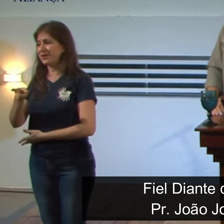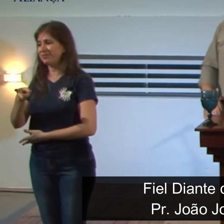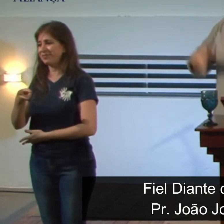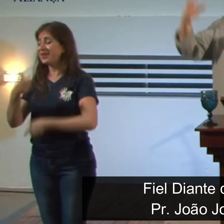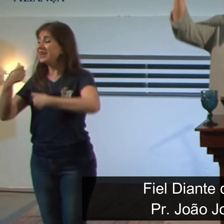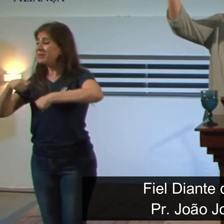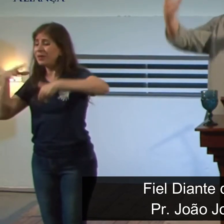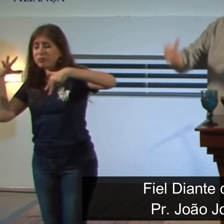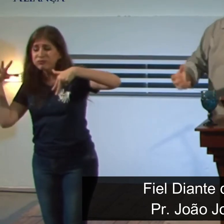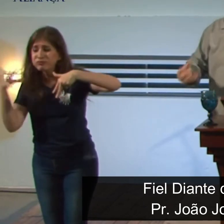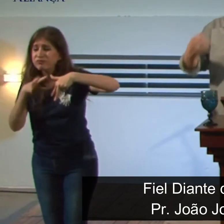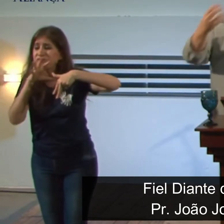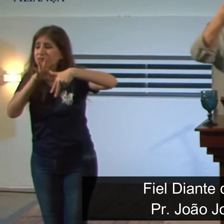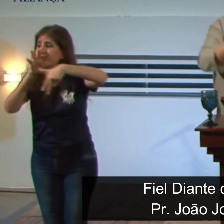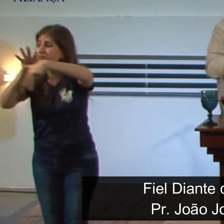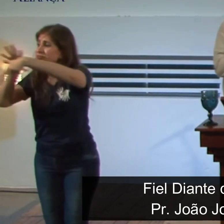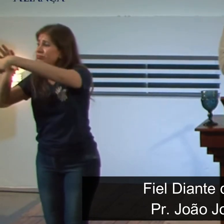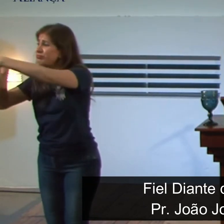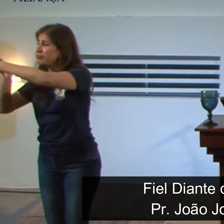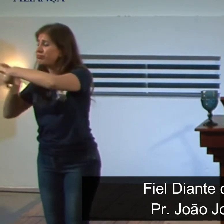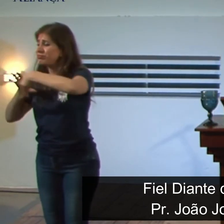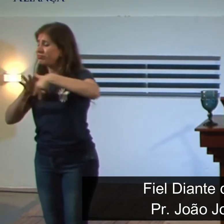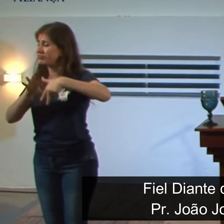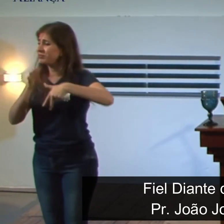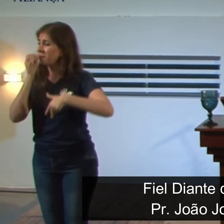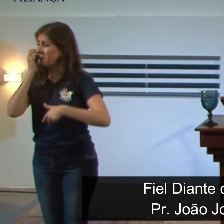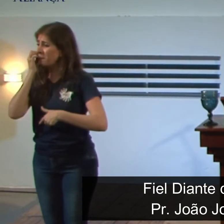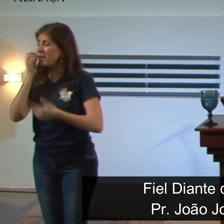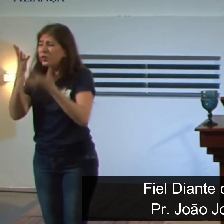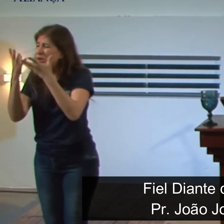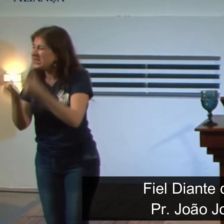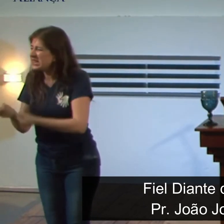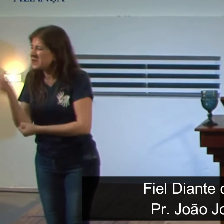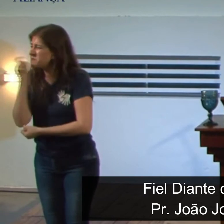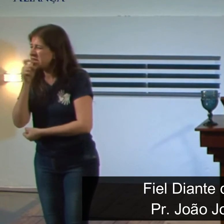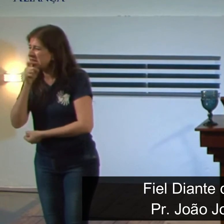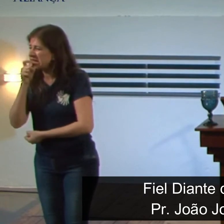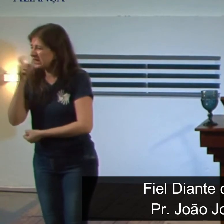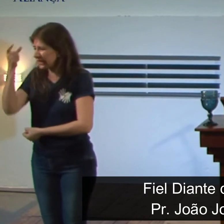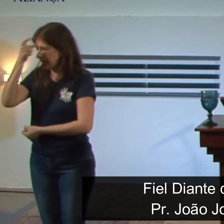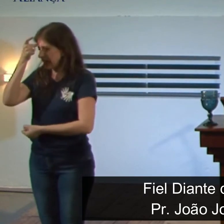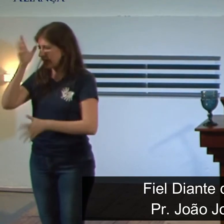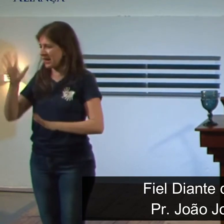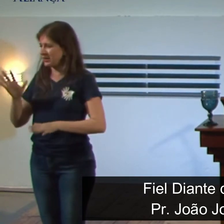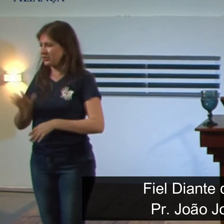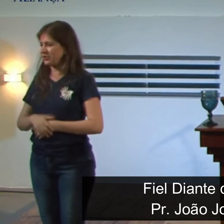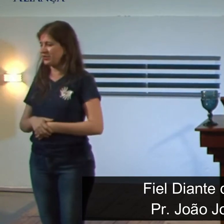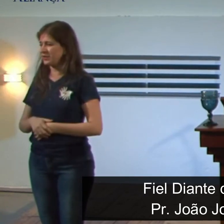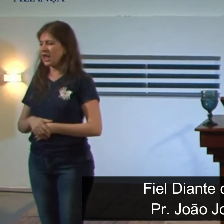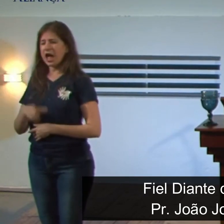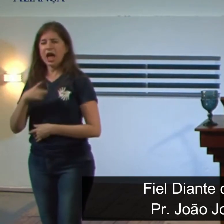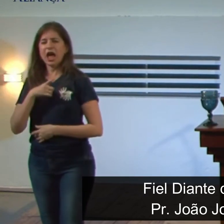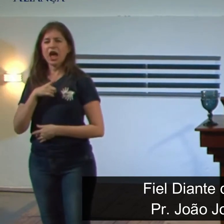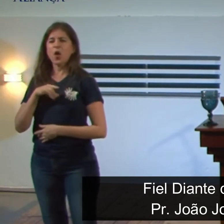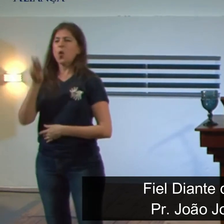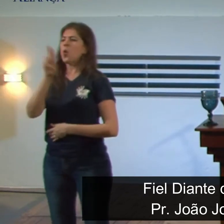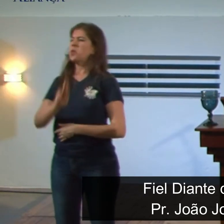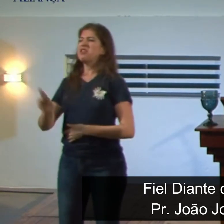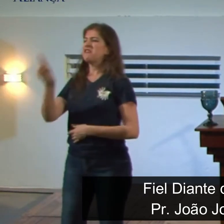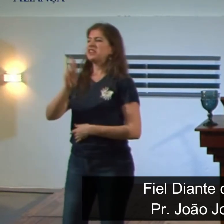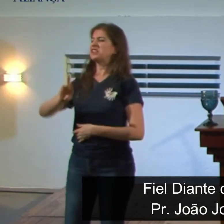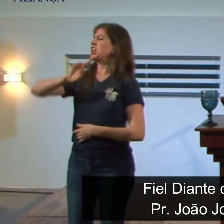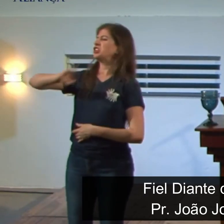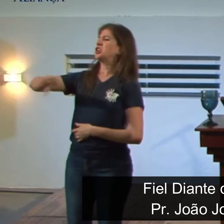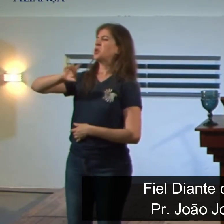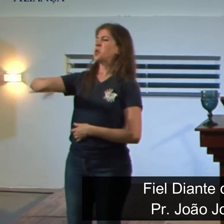influencie não aceite as mentiras do diabo a academia não é para a igreja a academia não é para a crente porque a